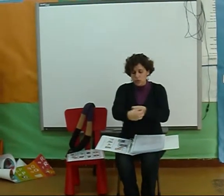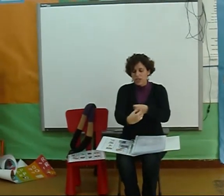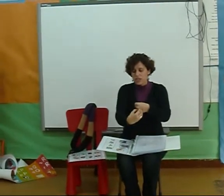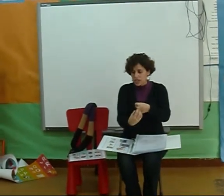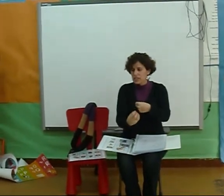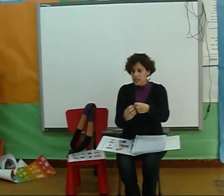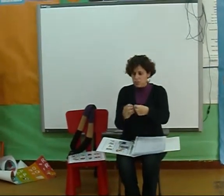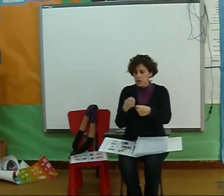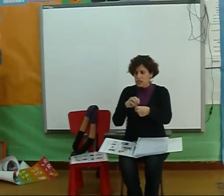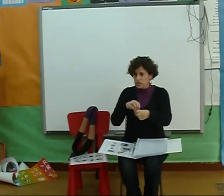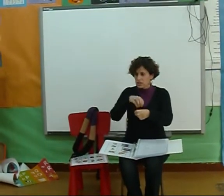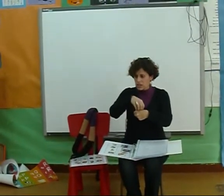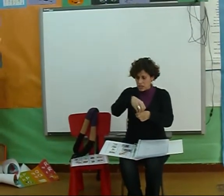boliñas Que teñen as moras Sí?